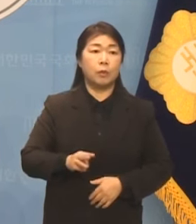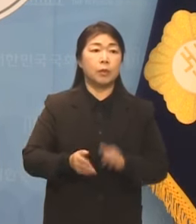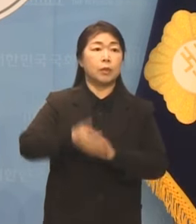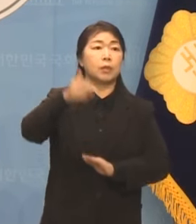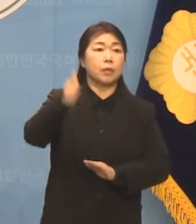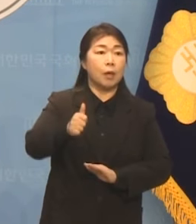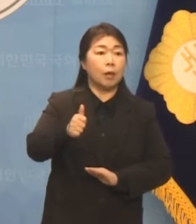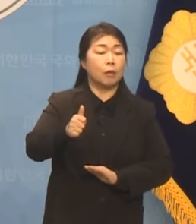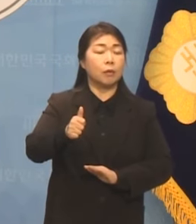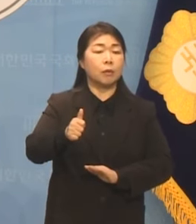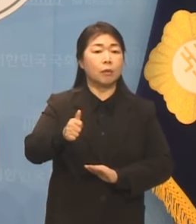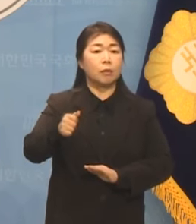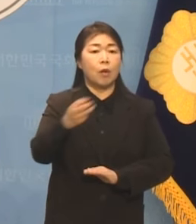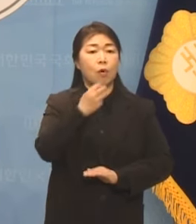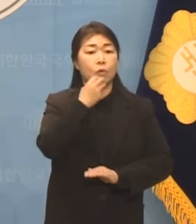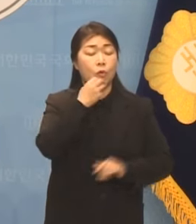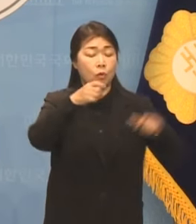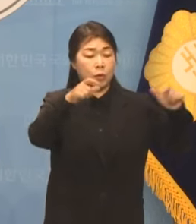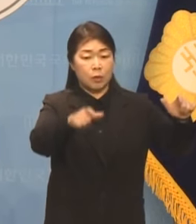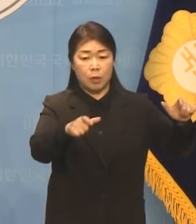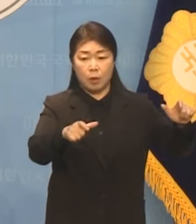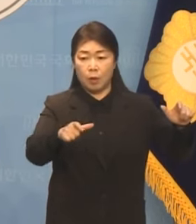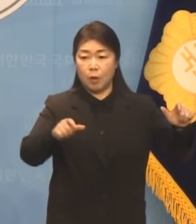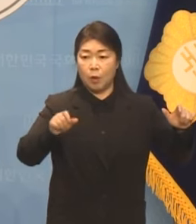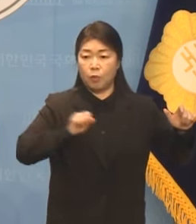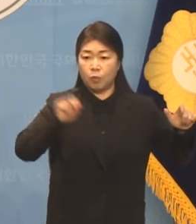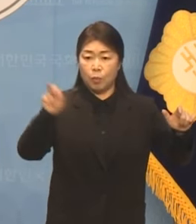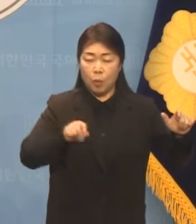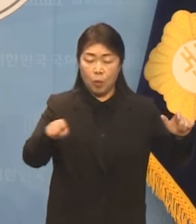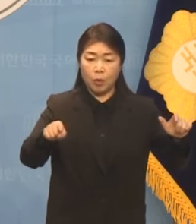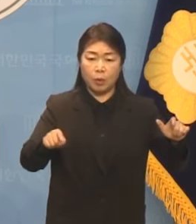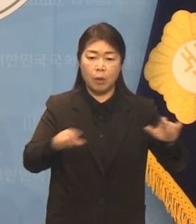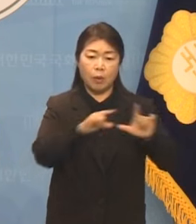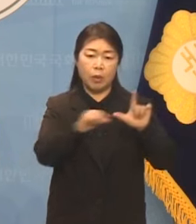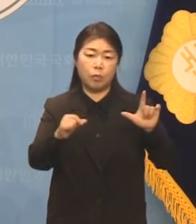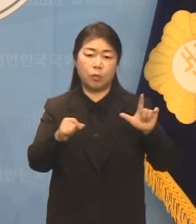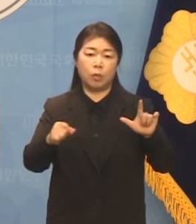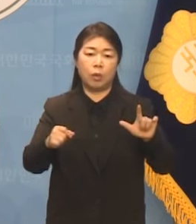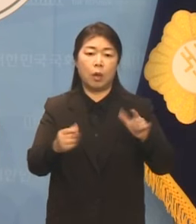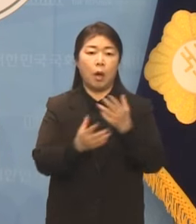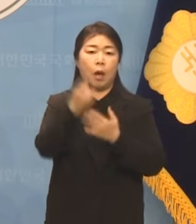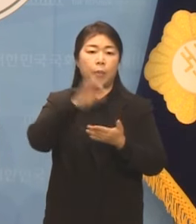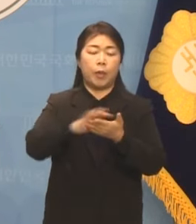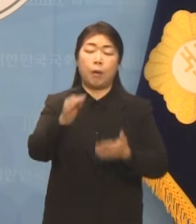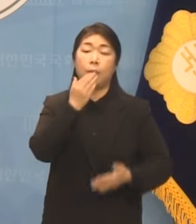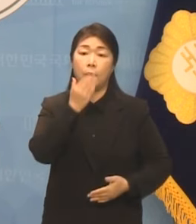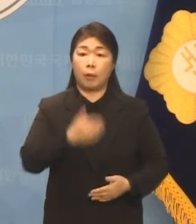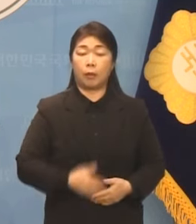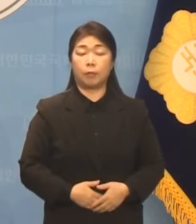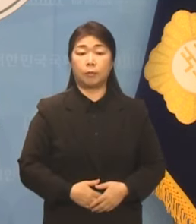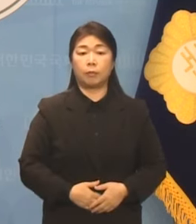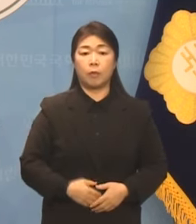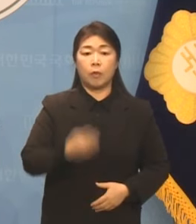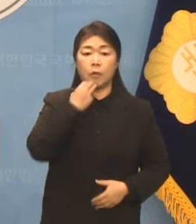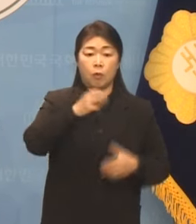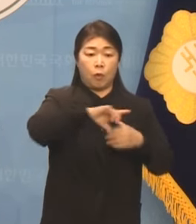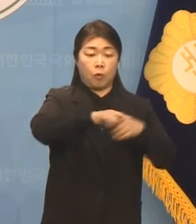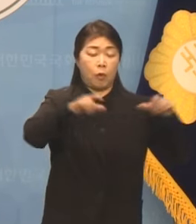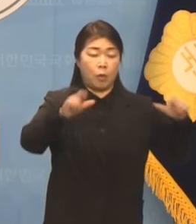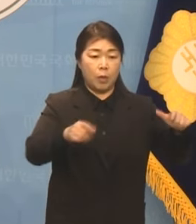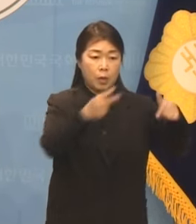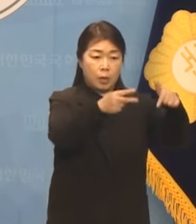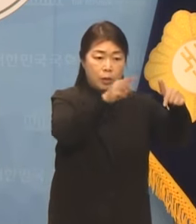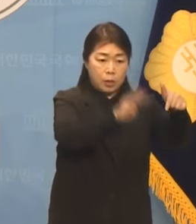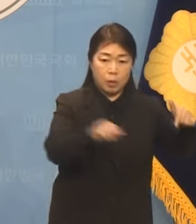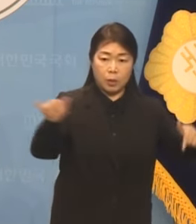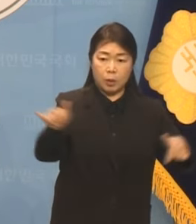기후동행카드를 군포시 일부 노선에서도 사용할 수 있게 되었습니다. 수도권에서는 인천과 김포에 이어 세